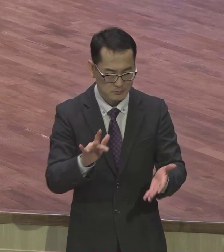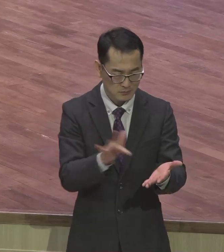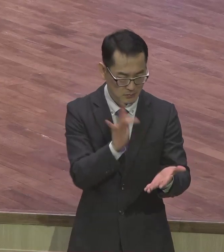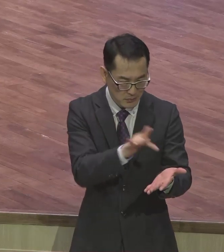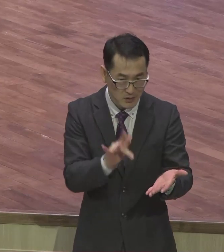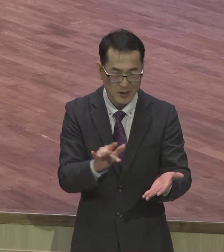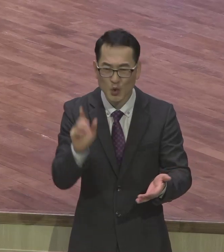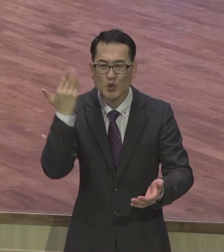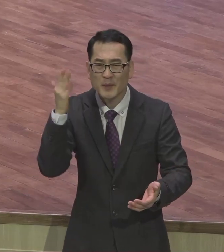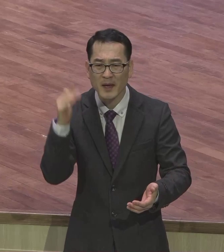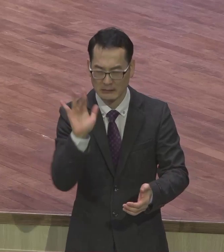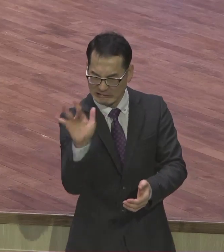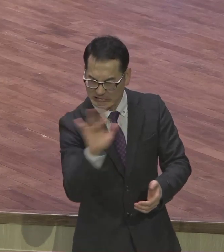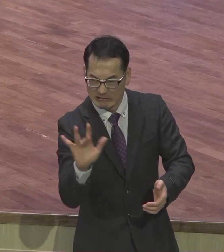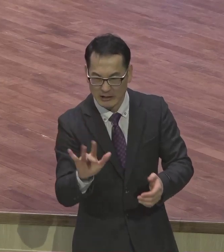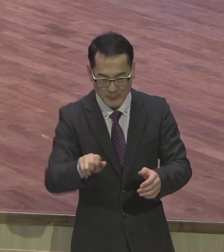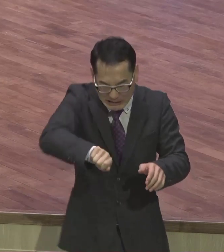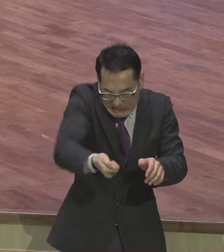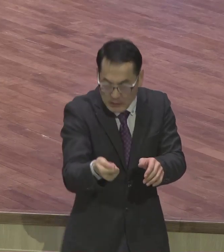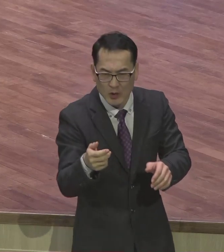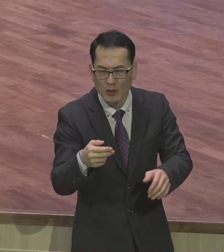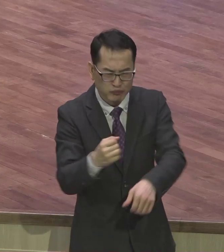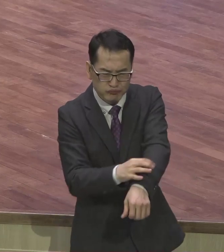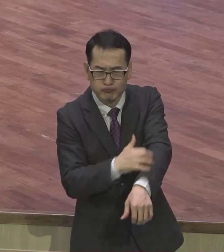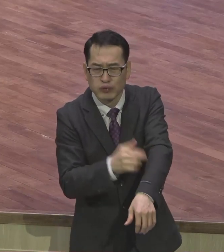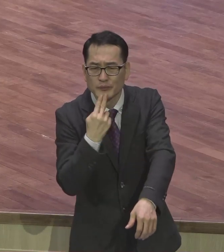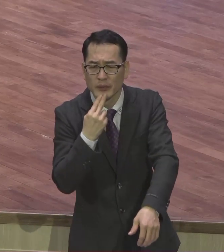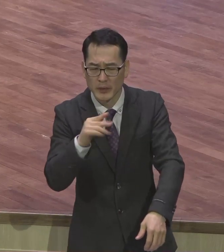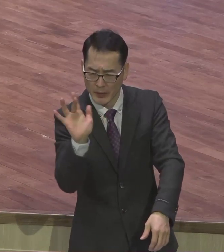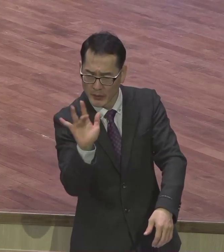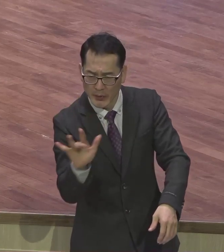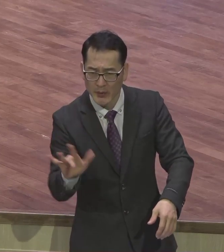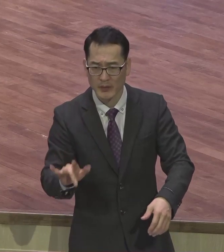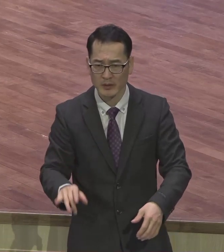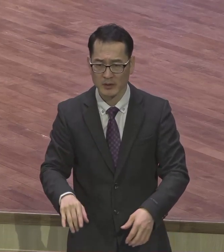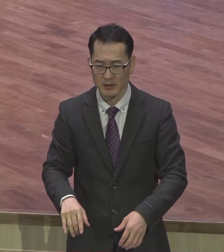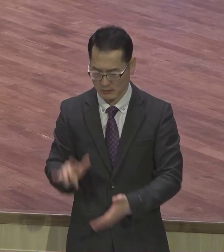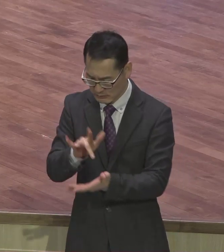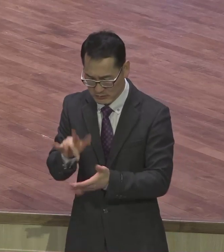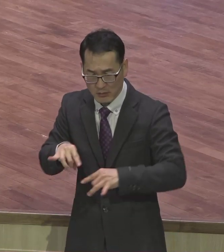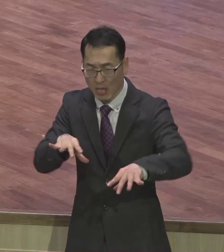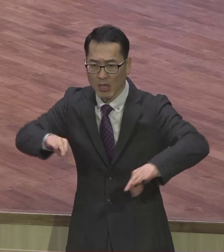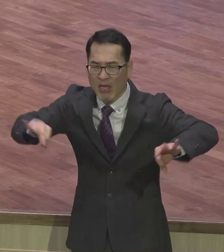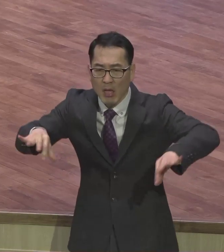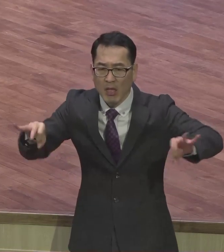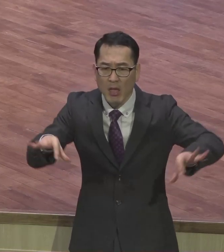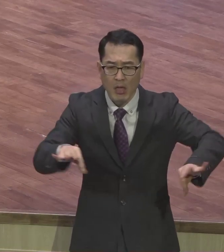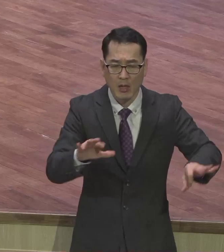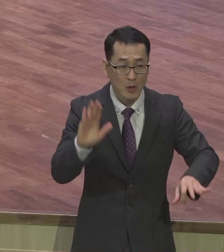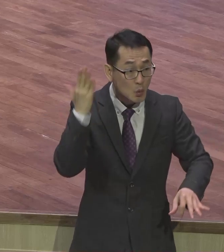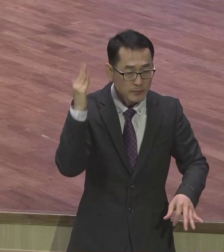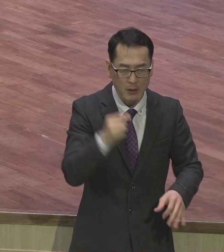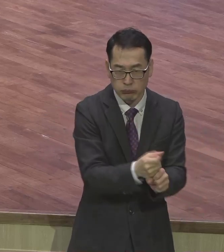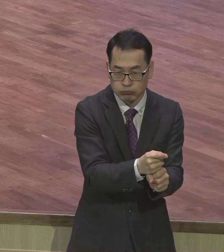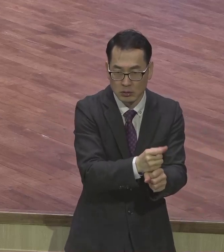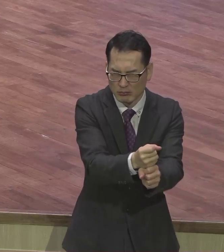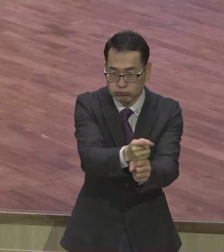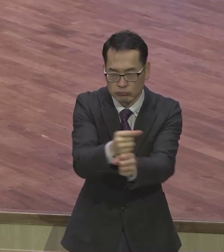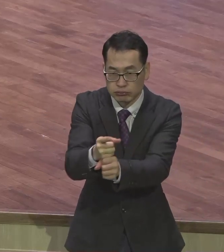참 열리고 살기 좋은 세상다 하나님이 그것보다 못하시겠어요 믿습니다 끝 아멘 끝난